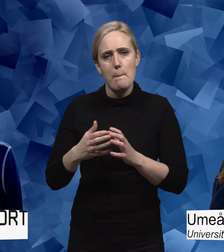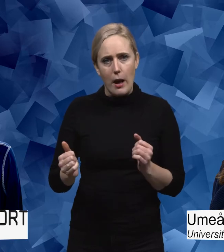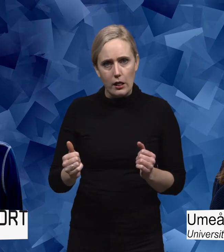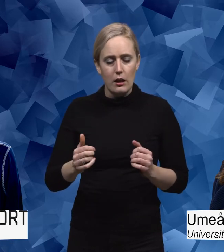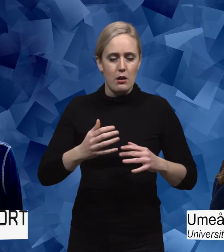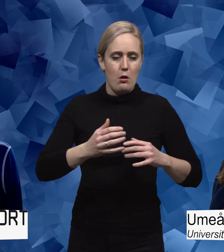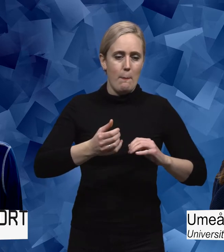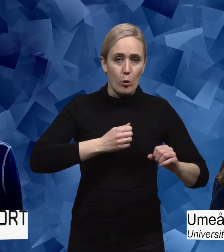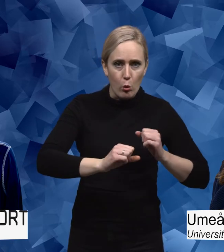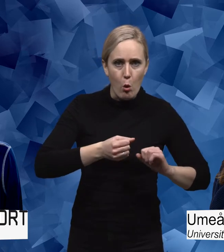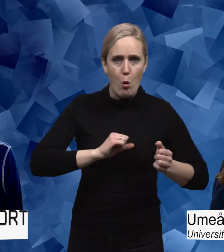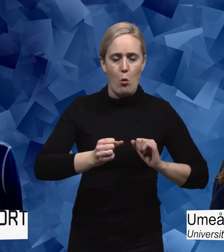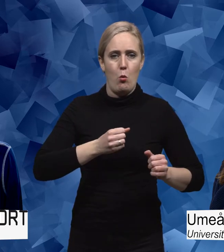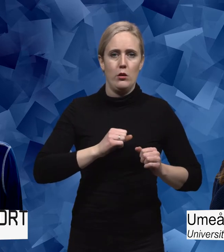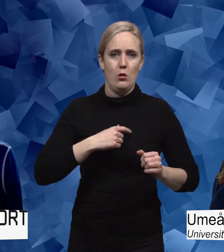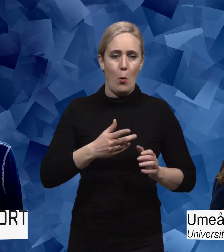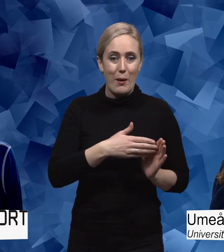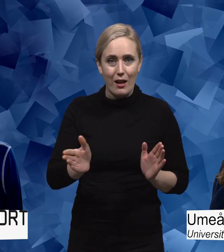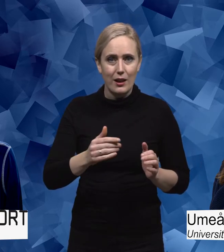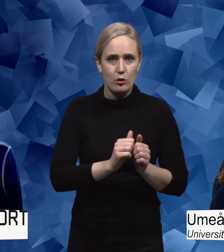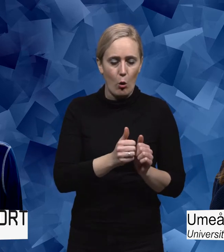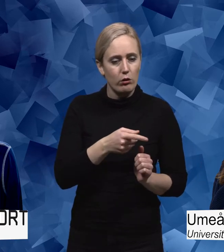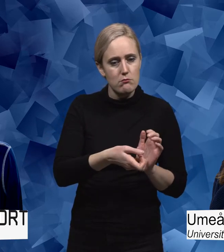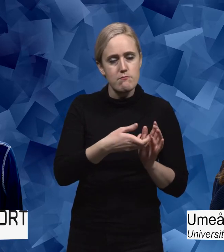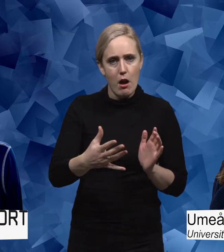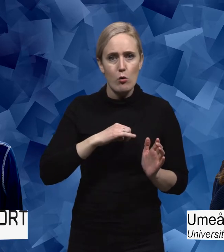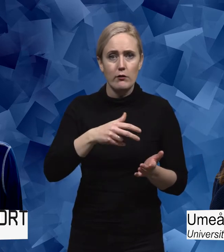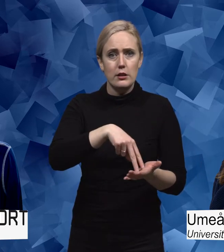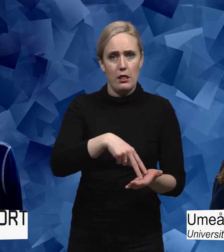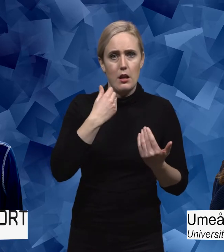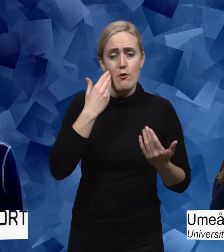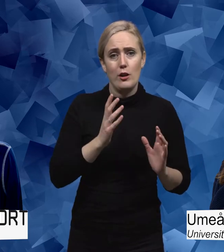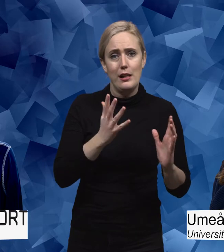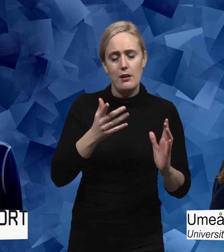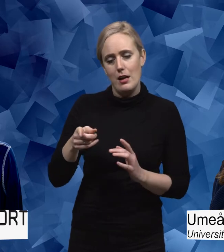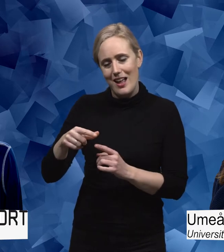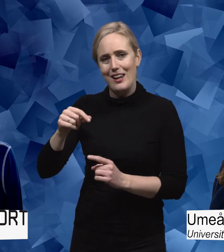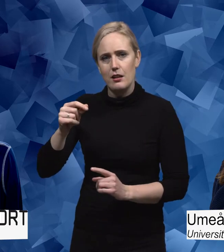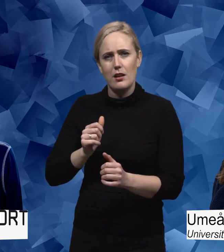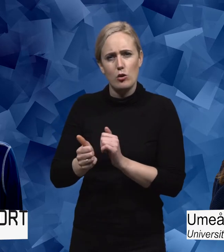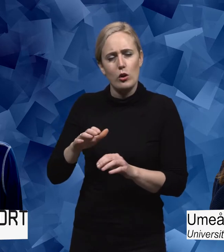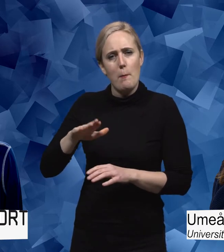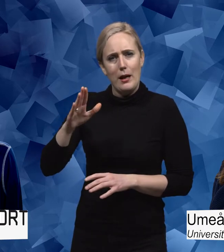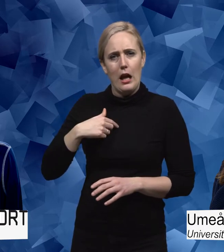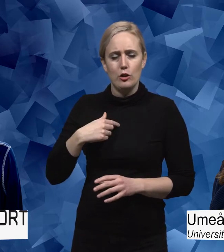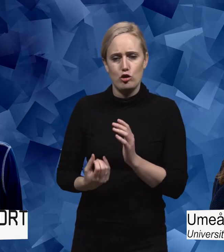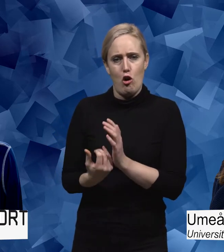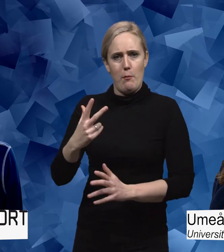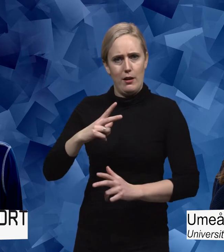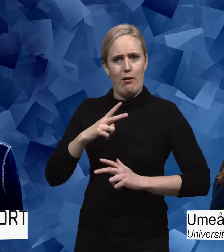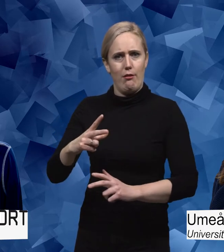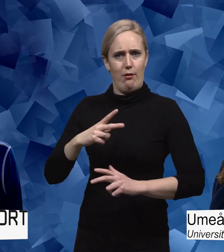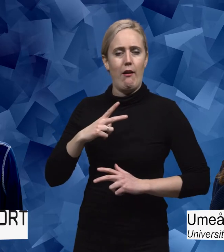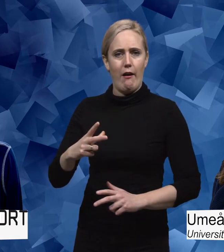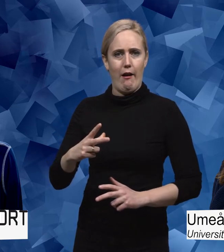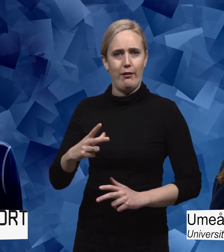Men motion och bredvidrott kan ju göra att man blir självständig i sitt vardagsliv. Elitidrotten den blir mer identitetsskapande i den